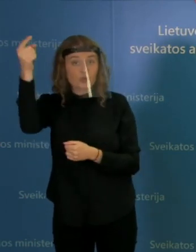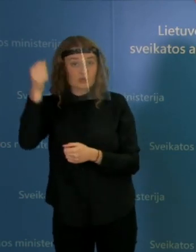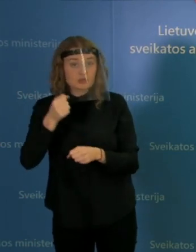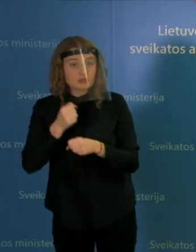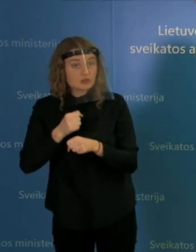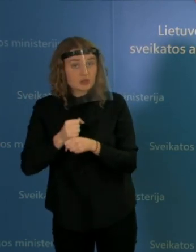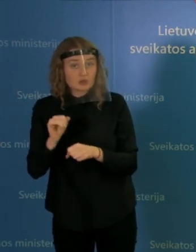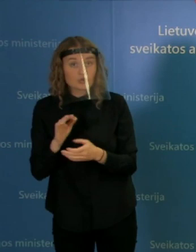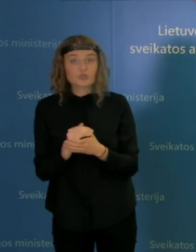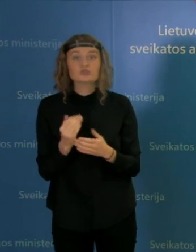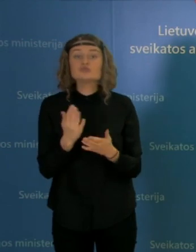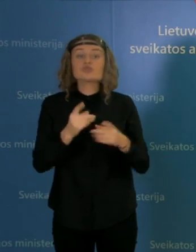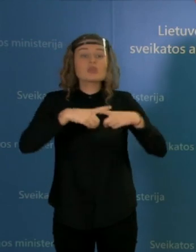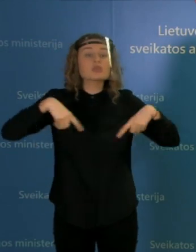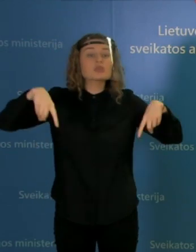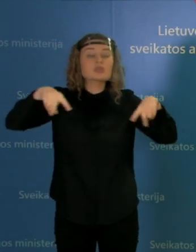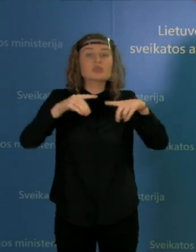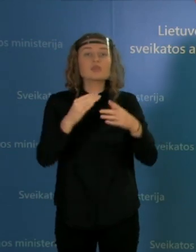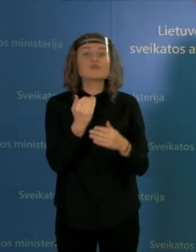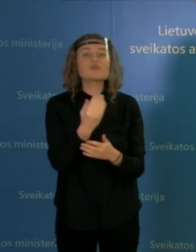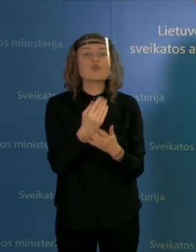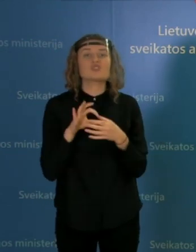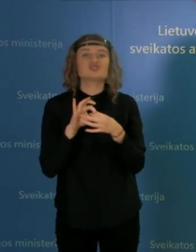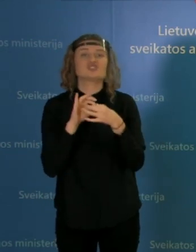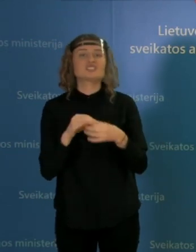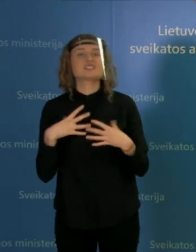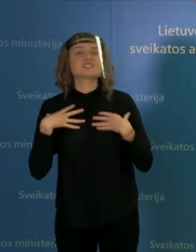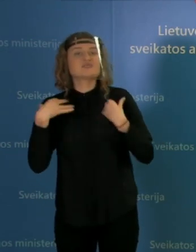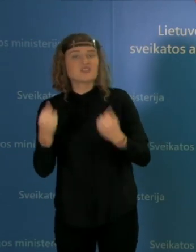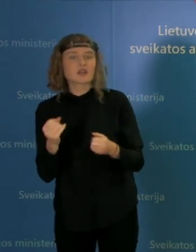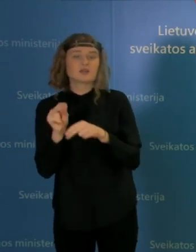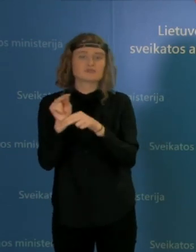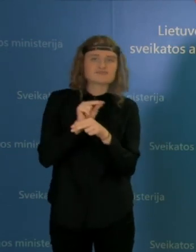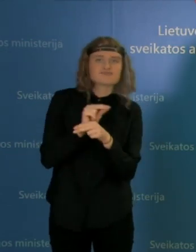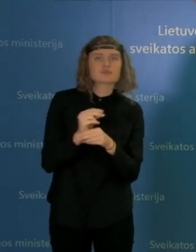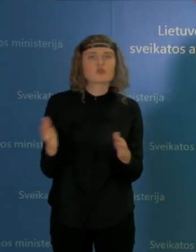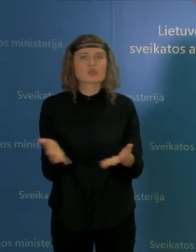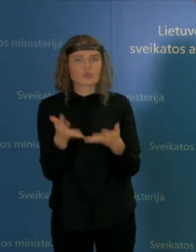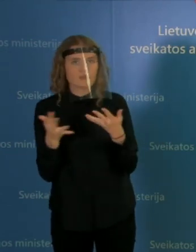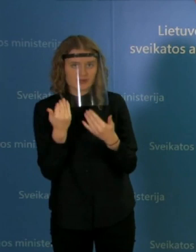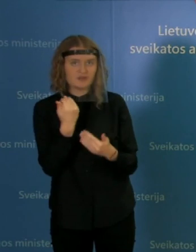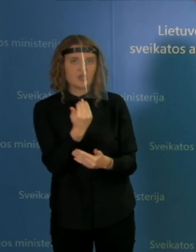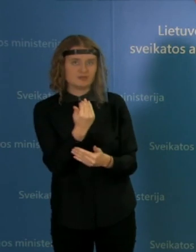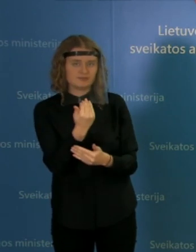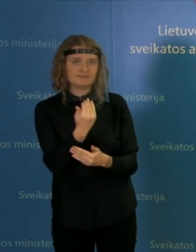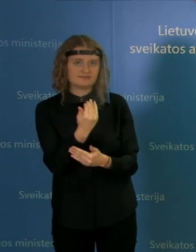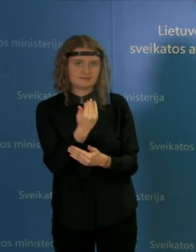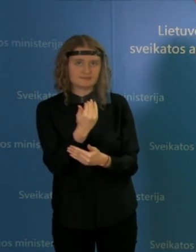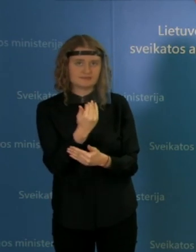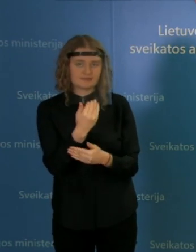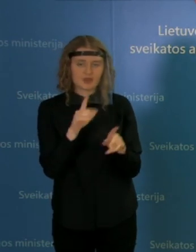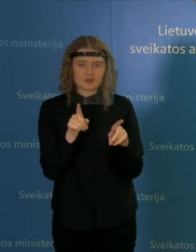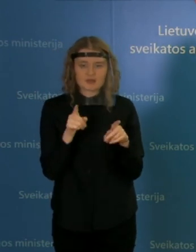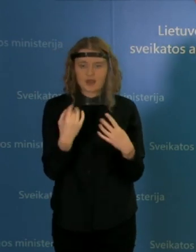Viena tai yra sektorius susijęs su sveikata, slauga, globa. Tai čia turbūt mes tikrai neturėkim